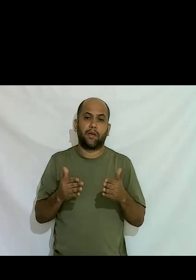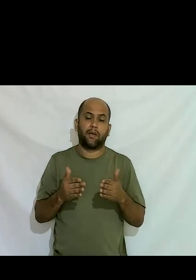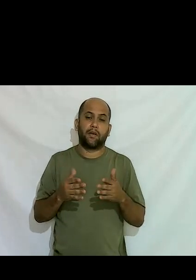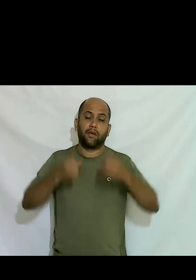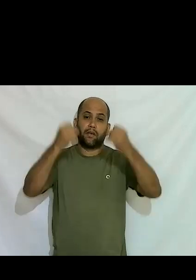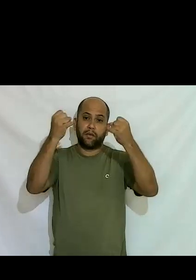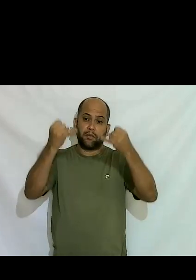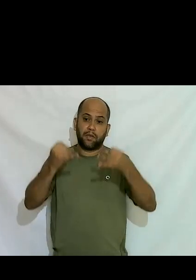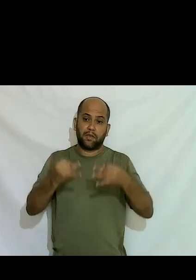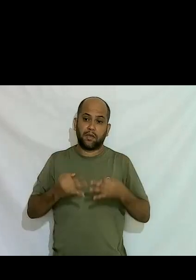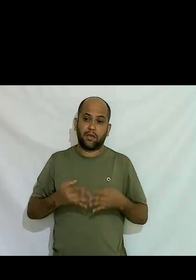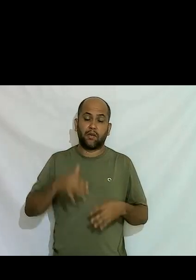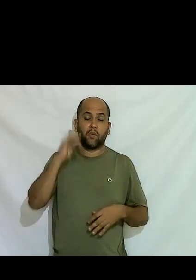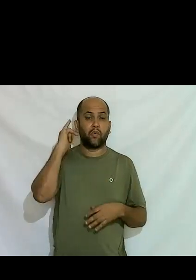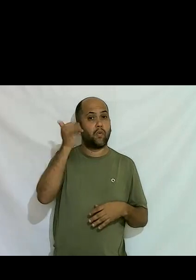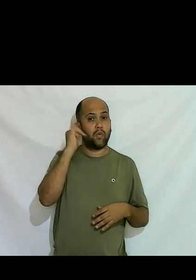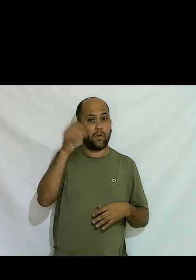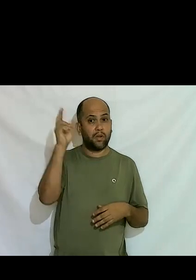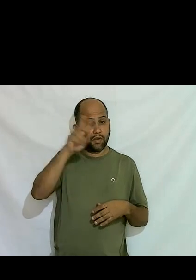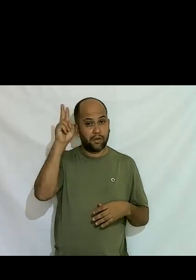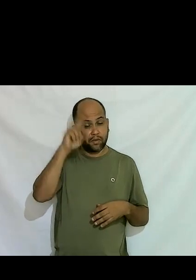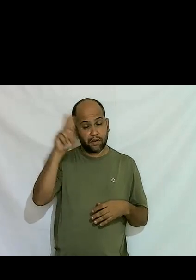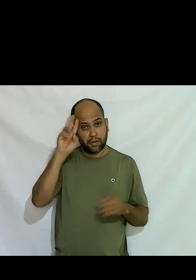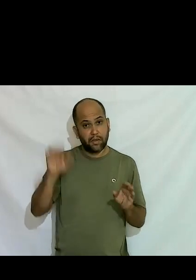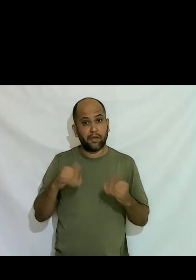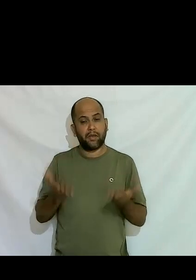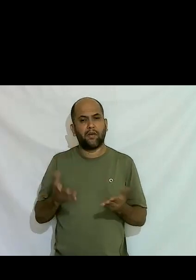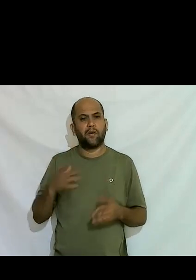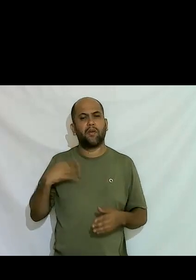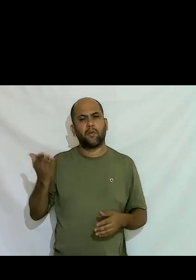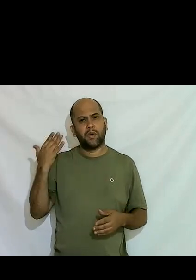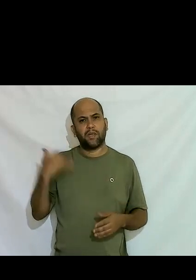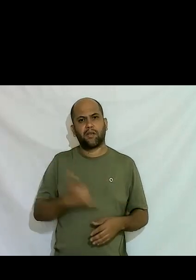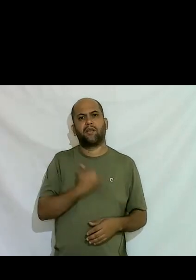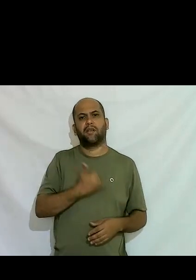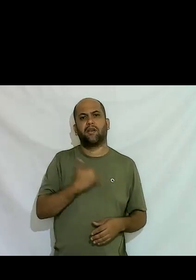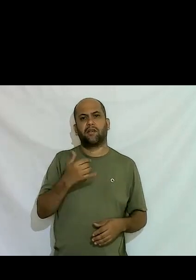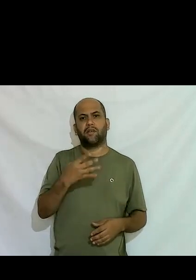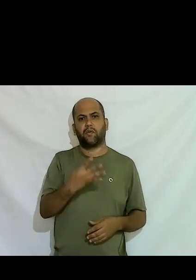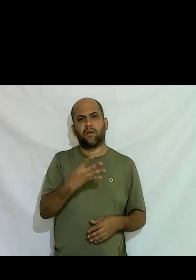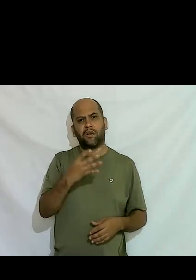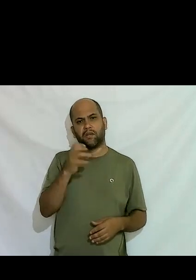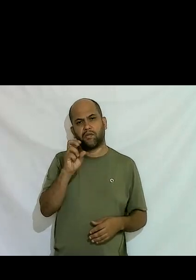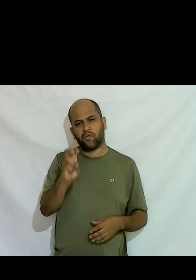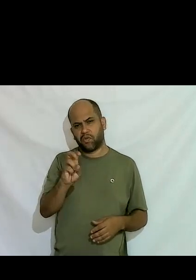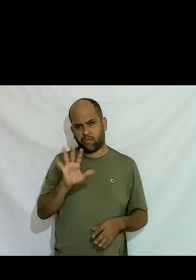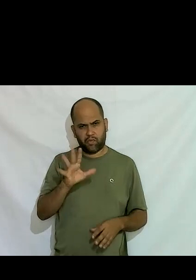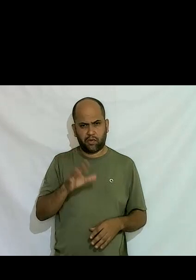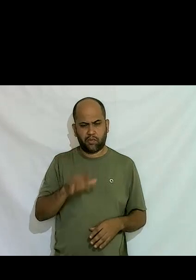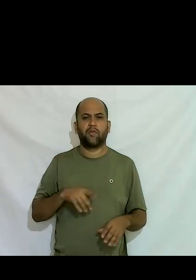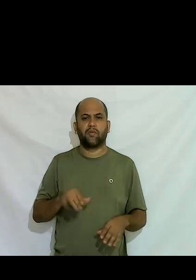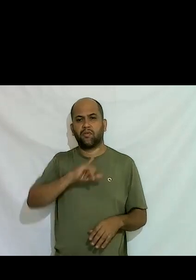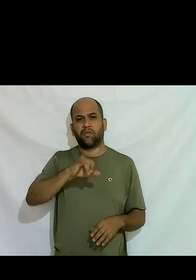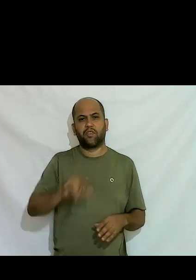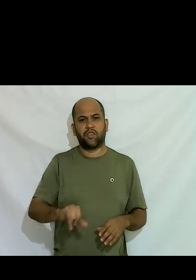falando um pouco da minha história né então quando eu tinha 4, 5 anos que eu fui para jardim da infância eu